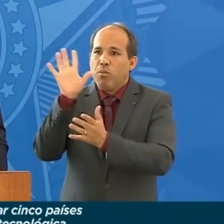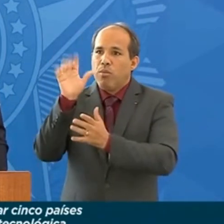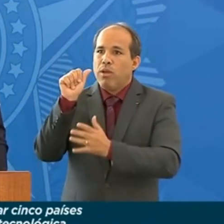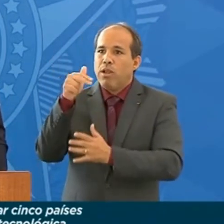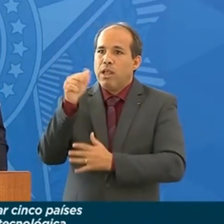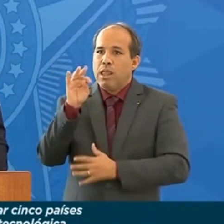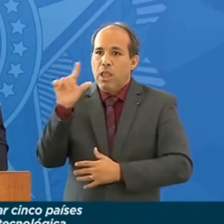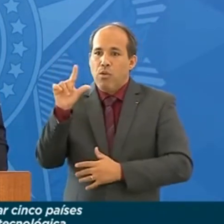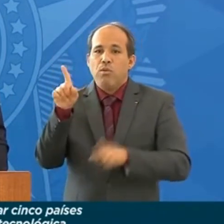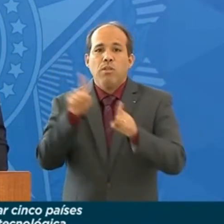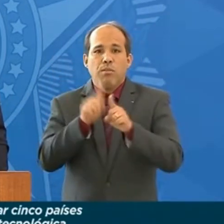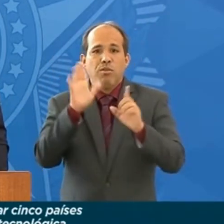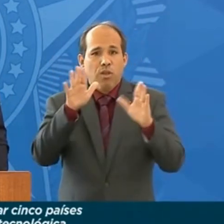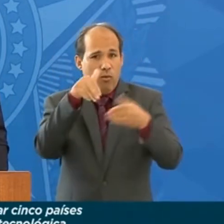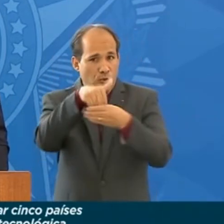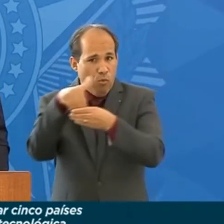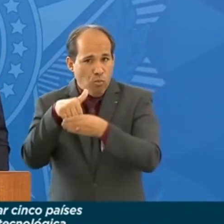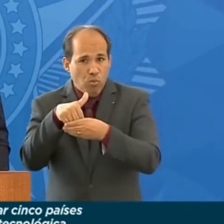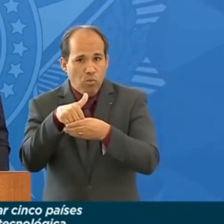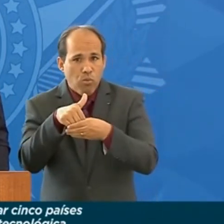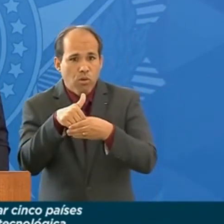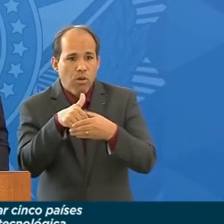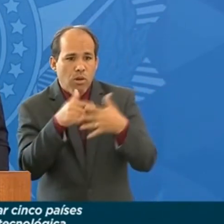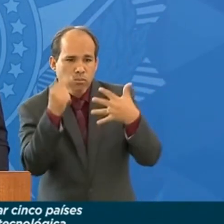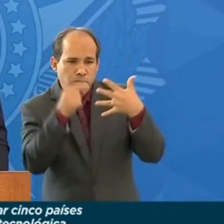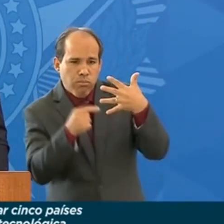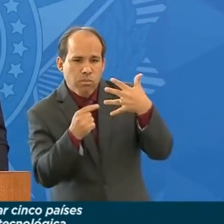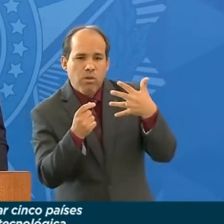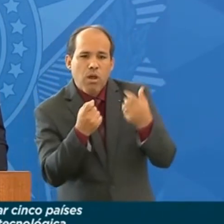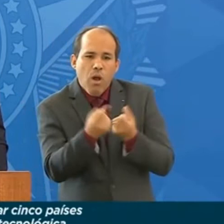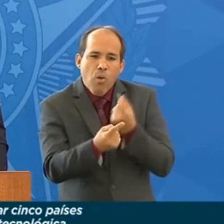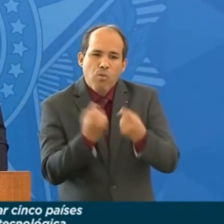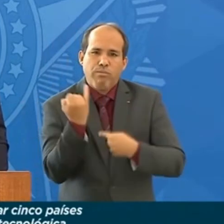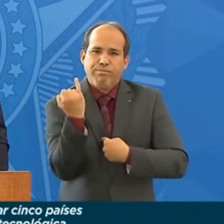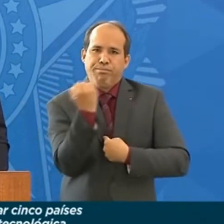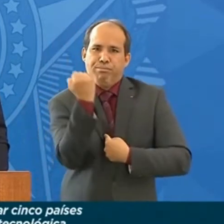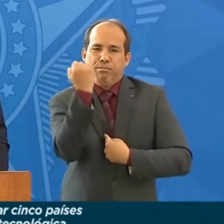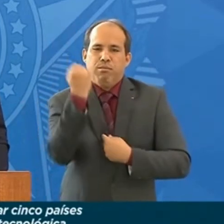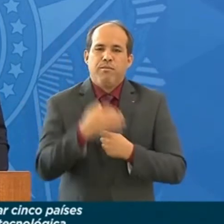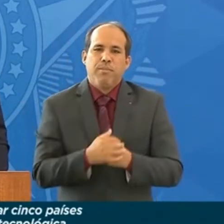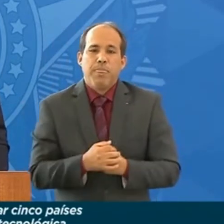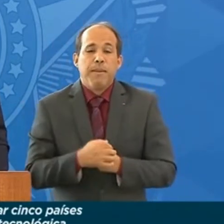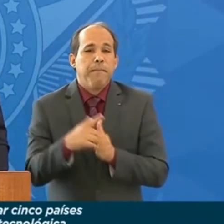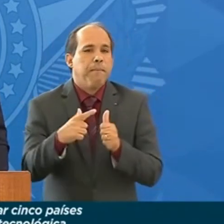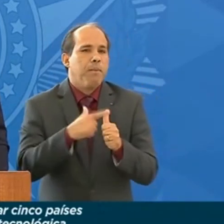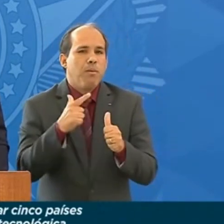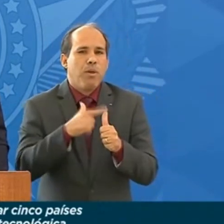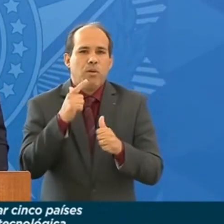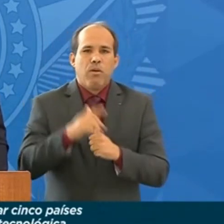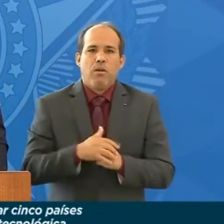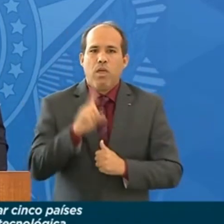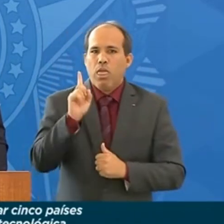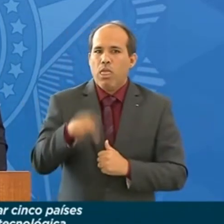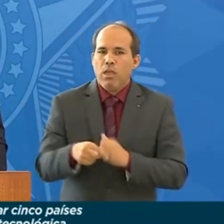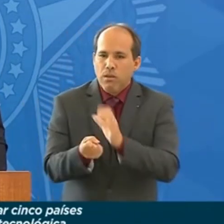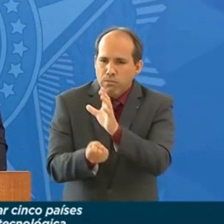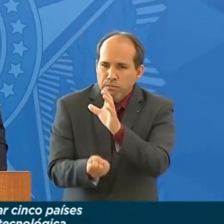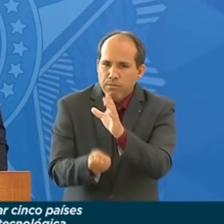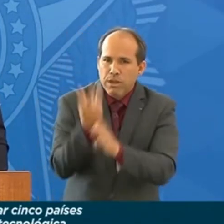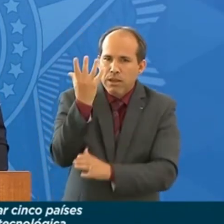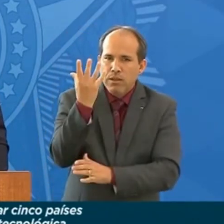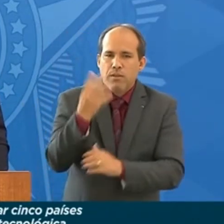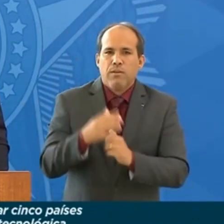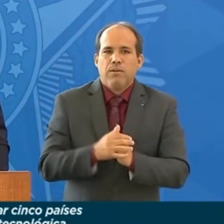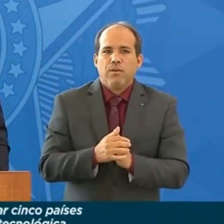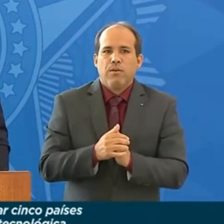votado alguns pontos importantes. O primeiro deles é a criação de um